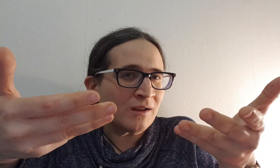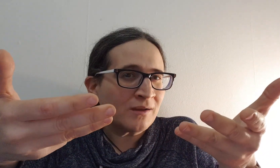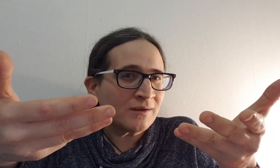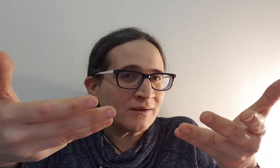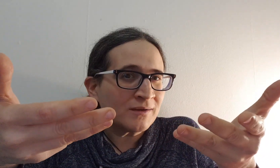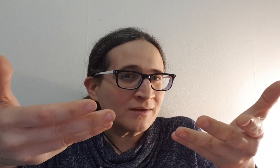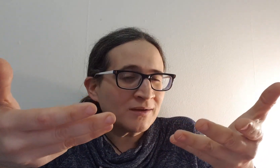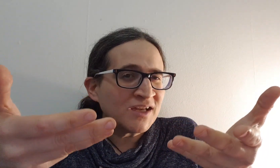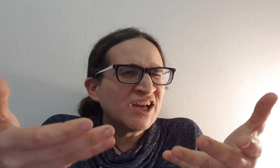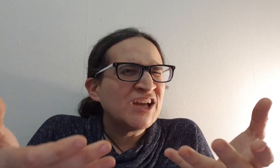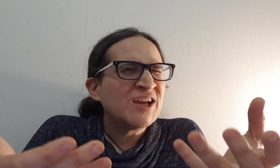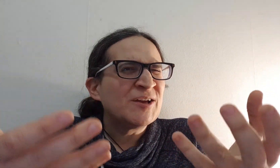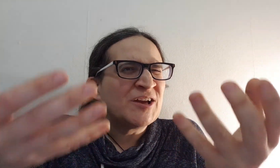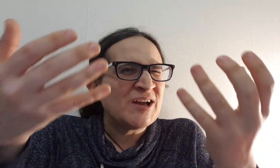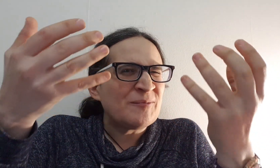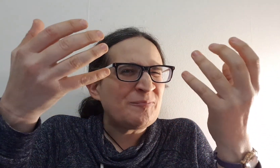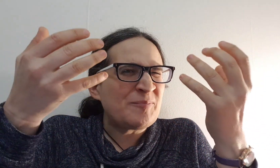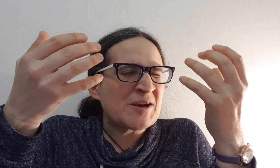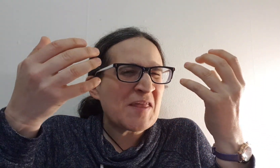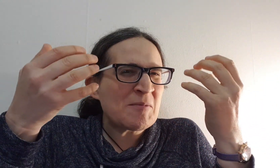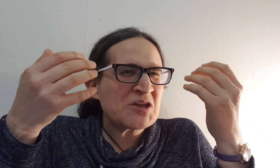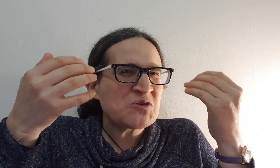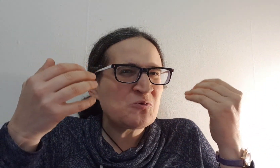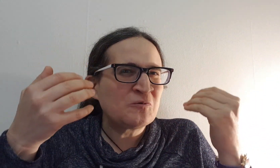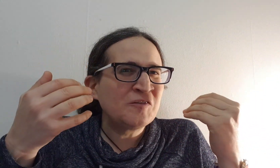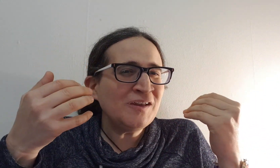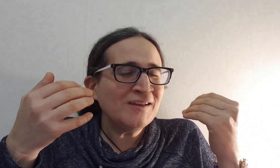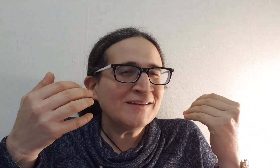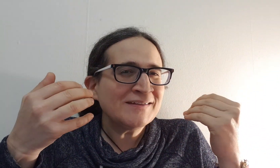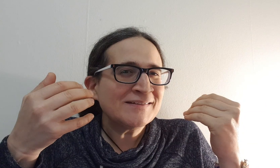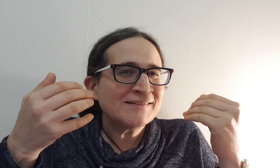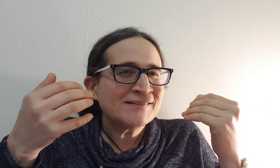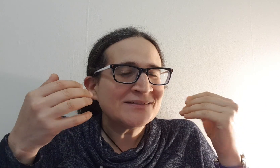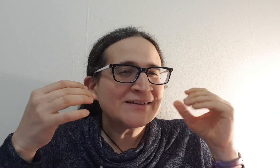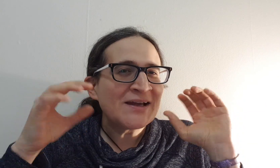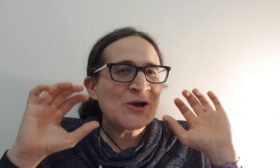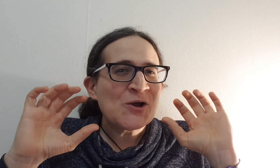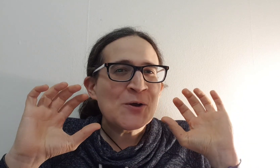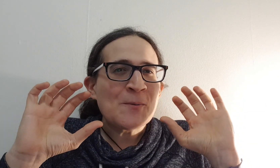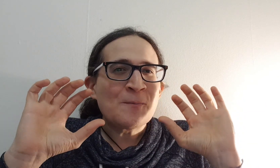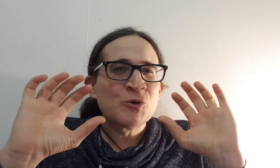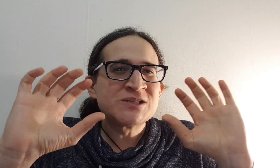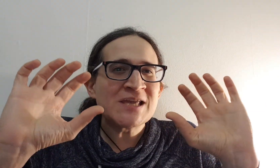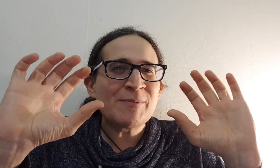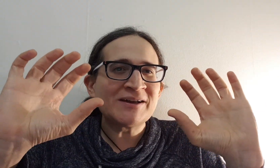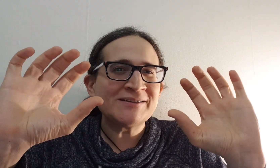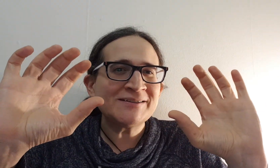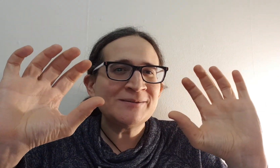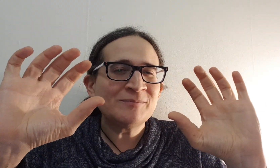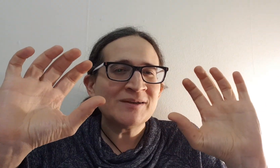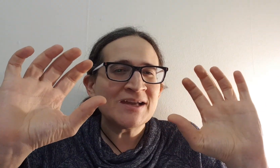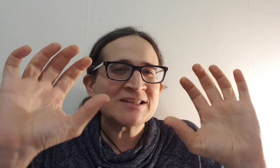בן אדם חיובי מוצא באחרים את